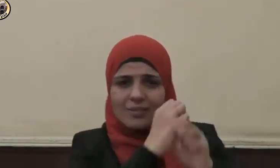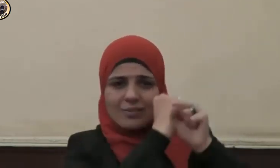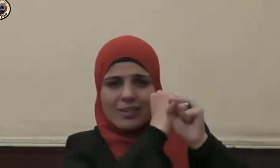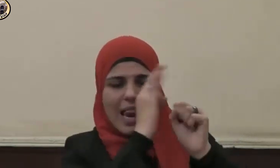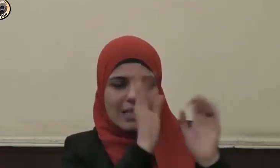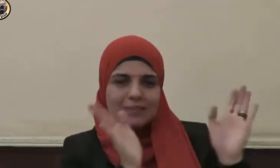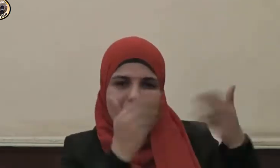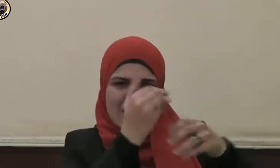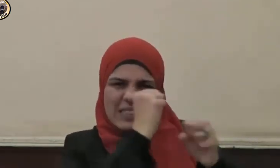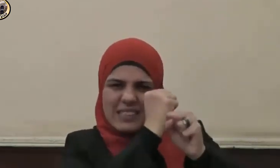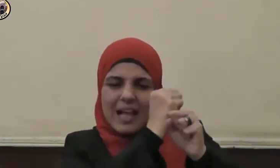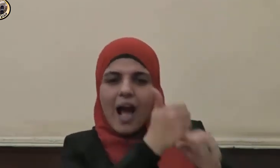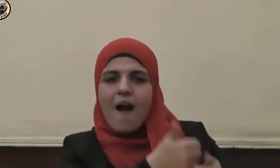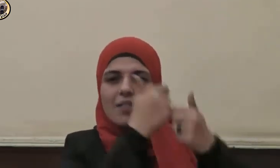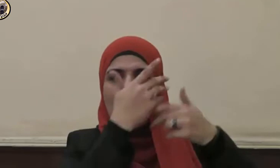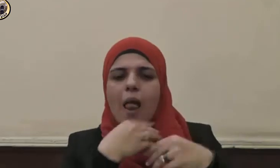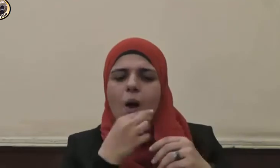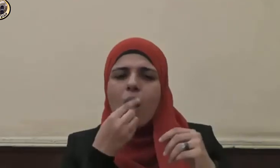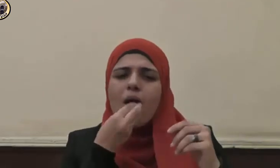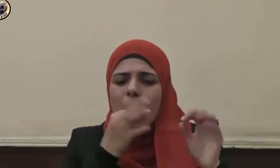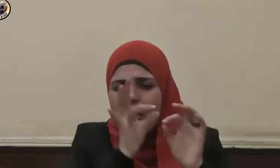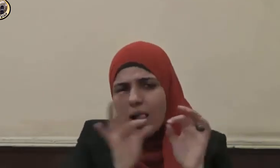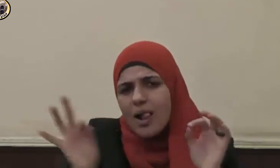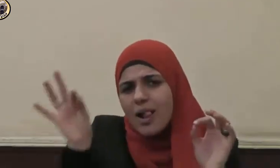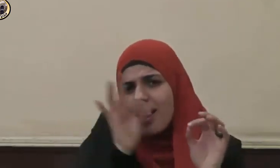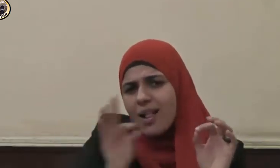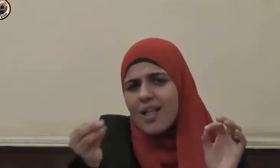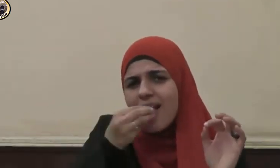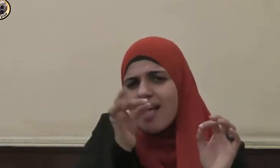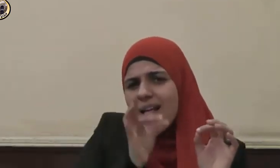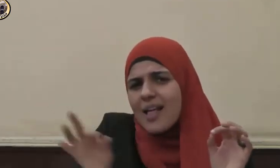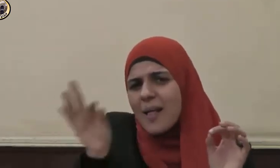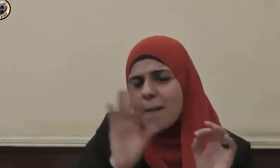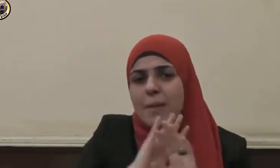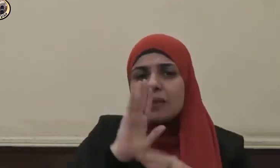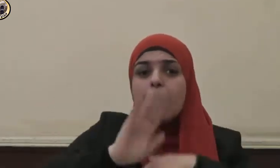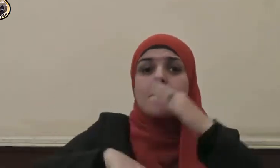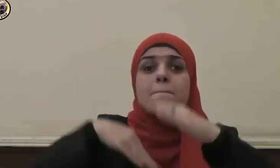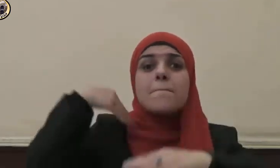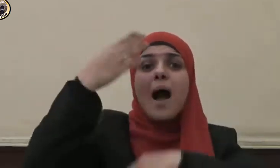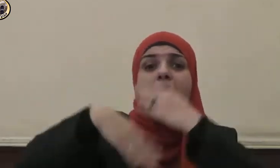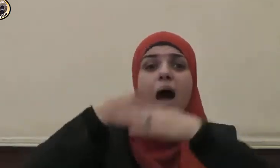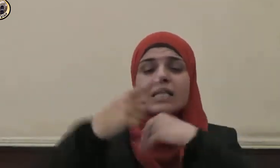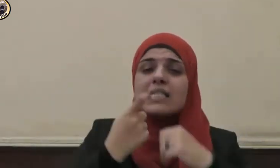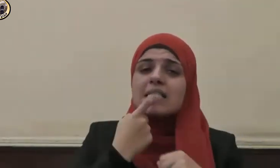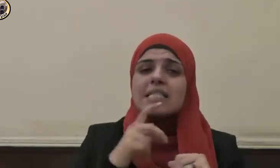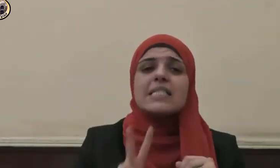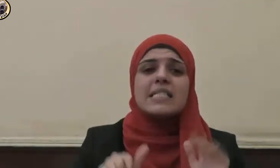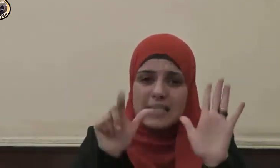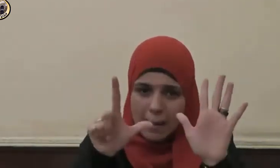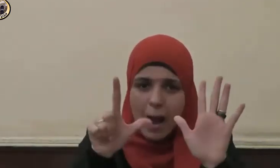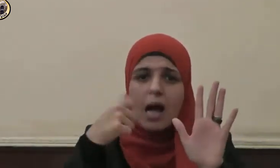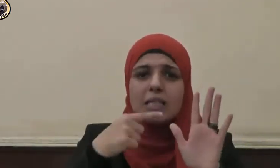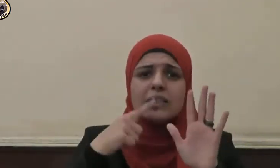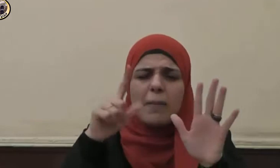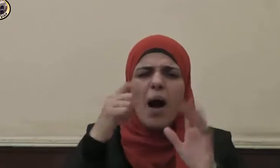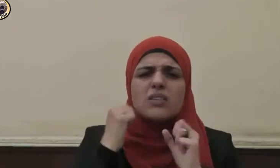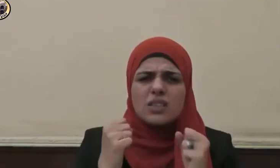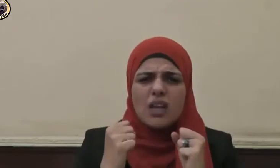في سنبله إلا قليلا مما تأكلون ثم يأتي من بعد ذلك سبع شداد